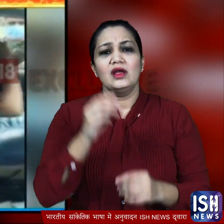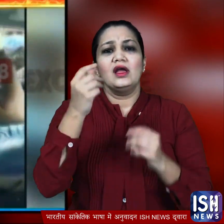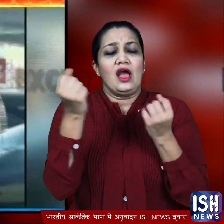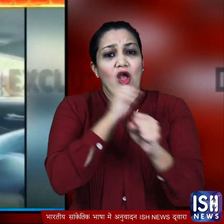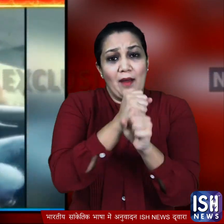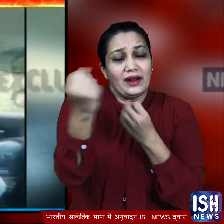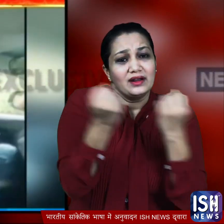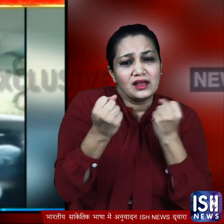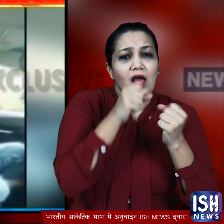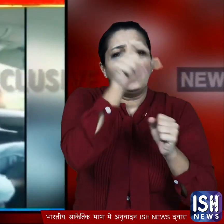गाड़ी में बैटकर